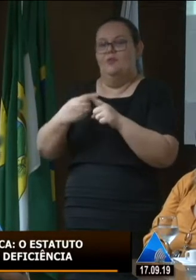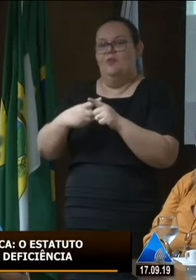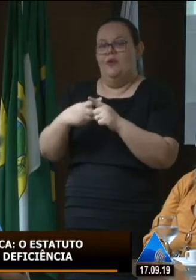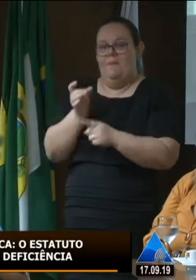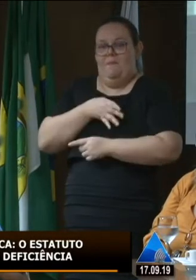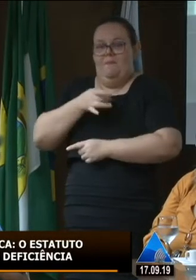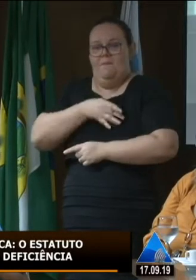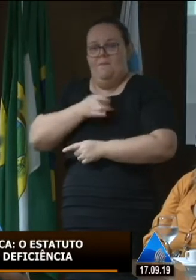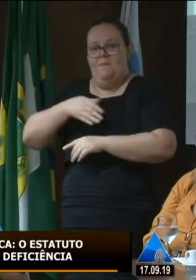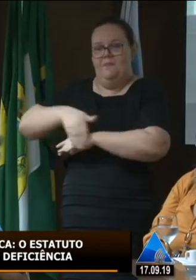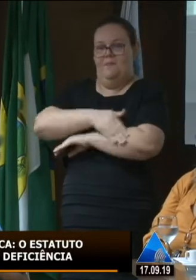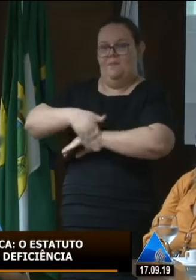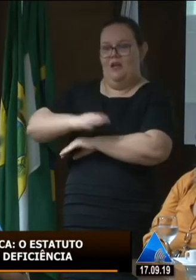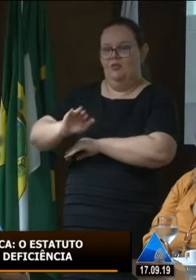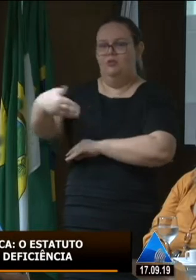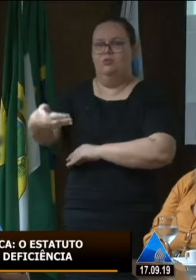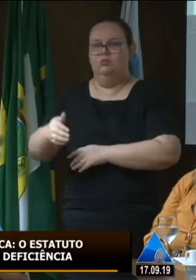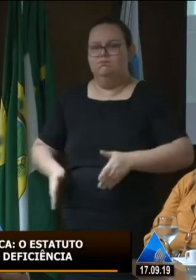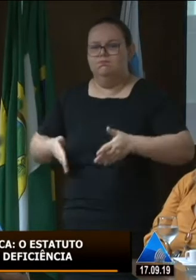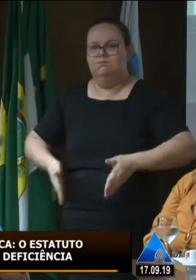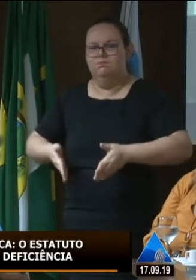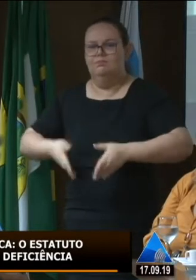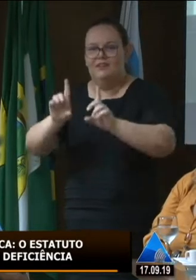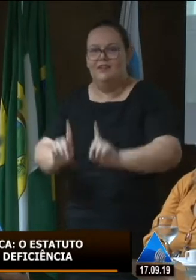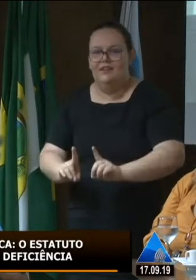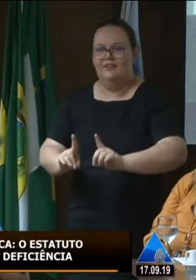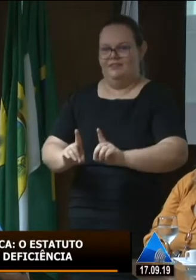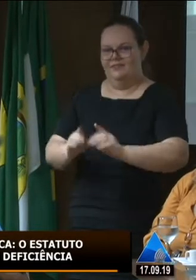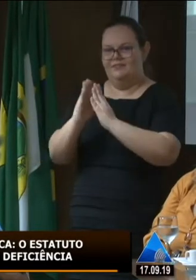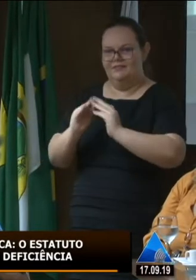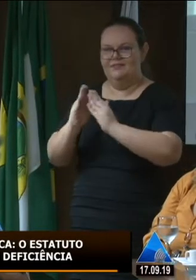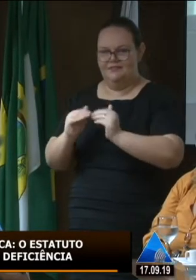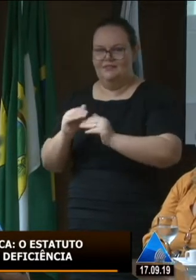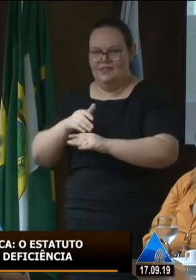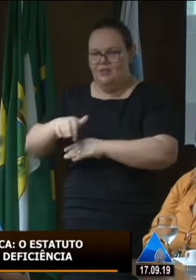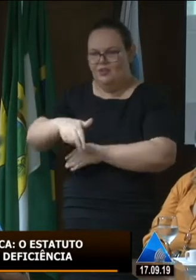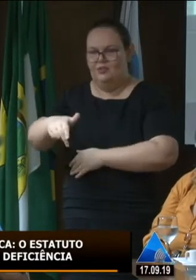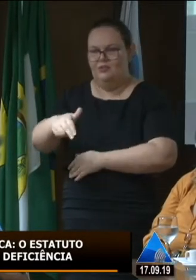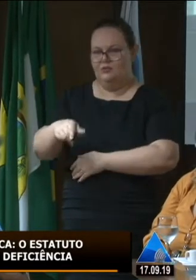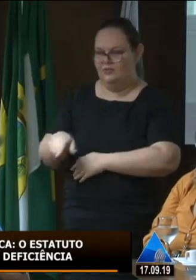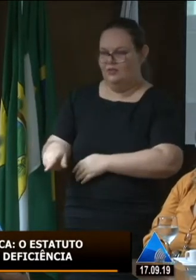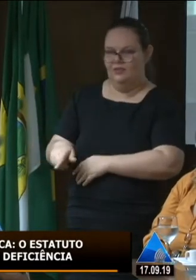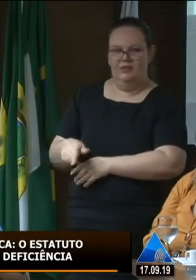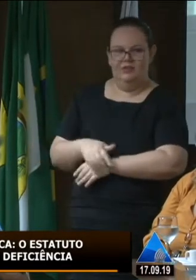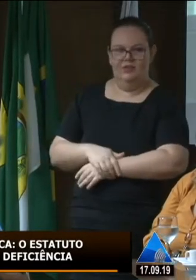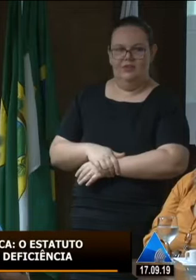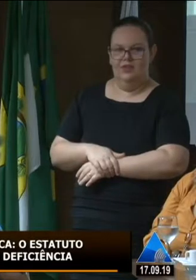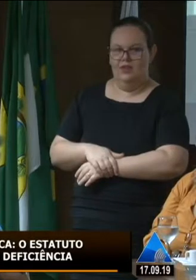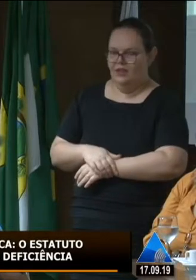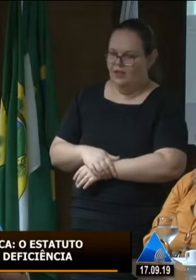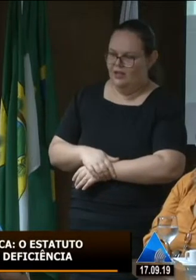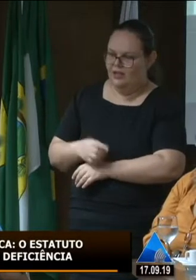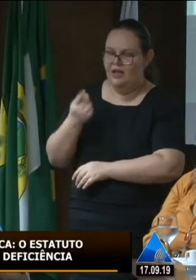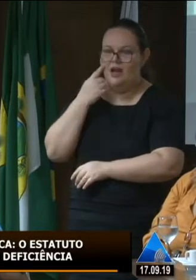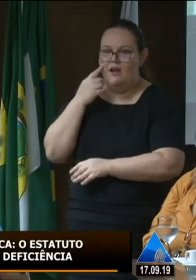medo de ir a frente sem ter um medo de buscar eu enfrentei não